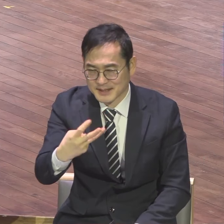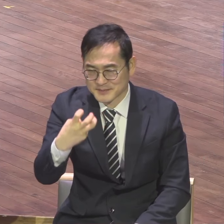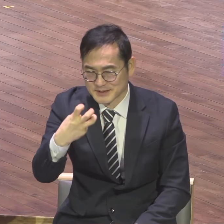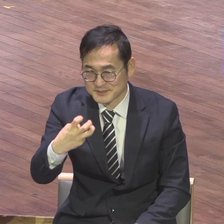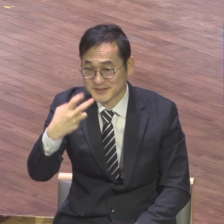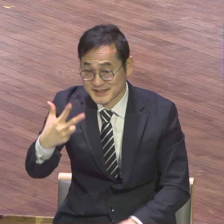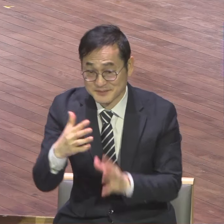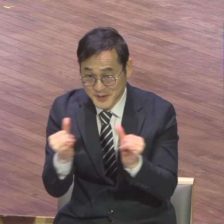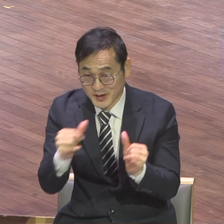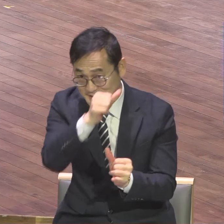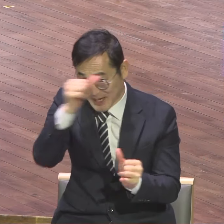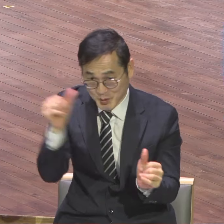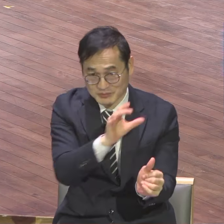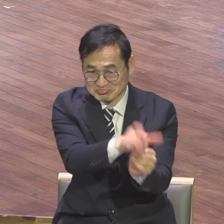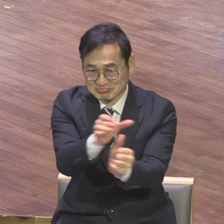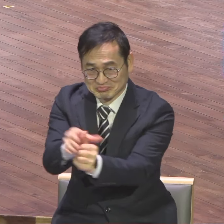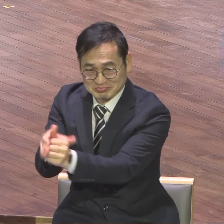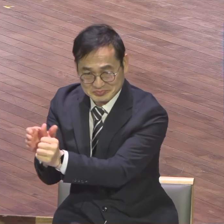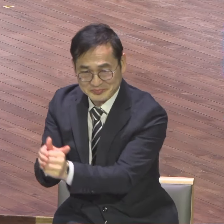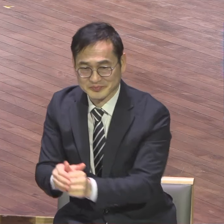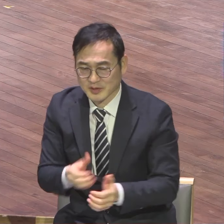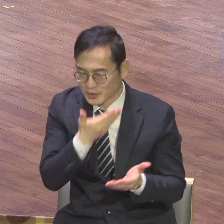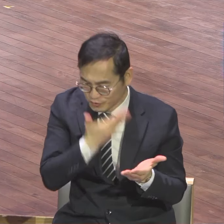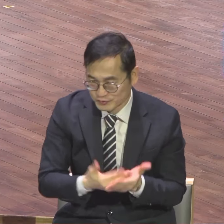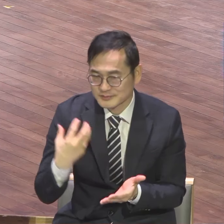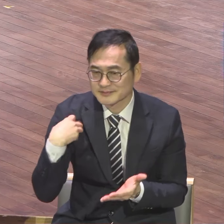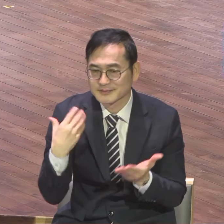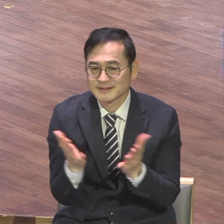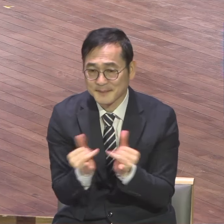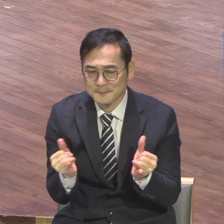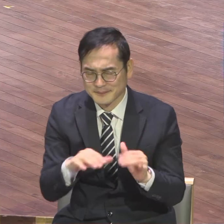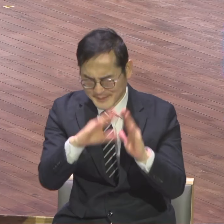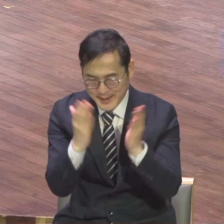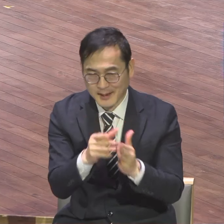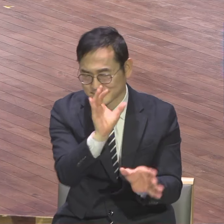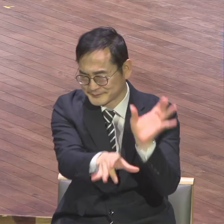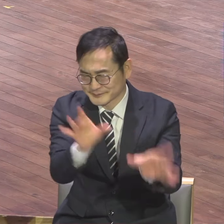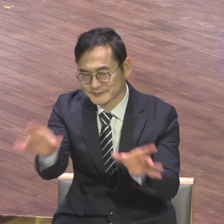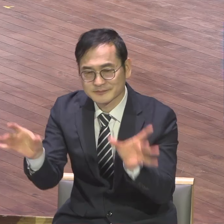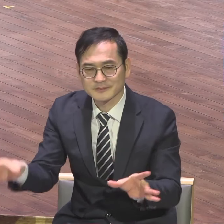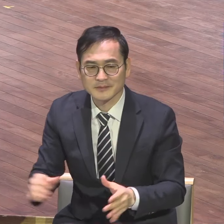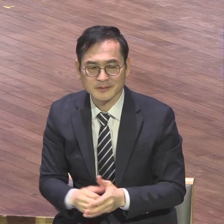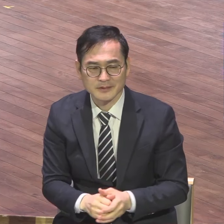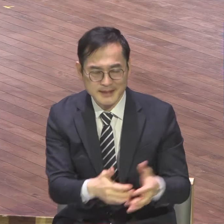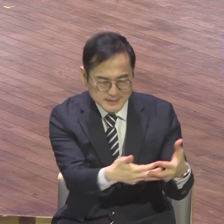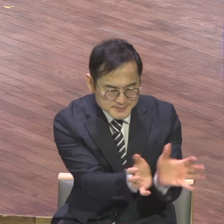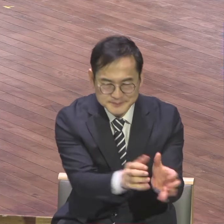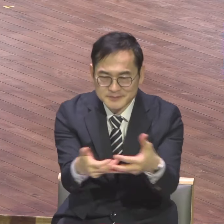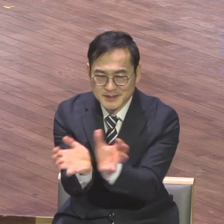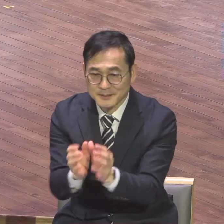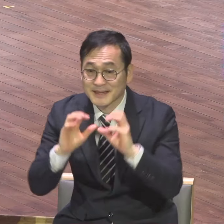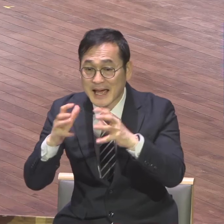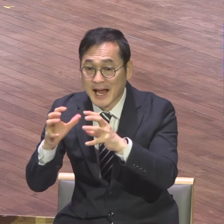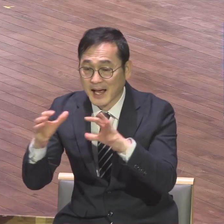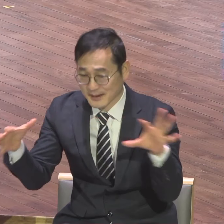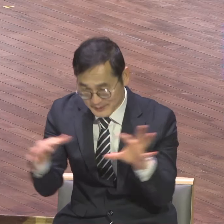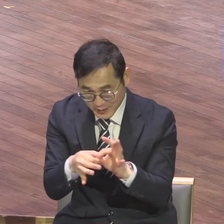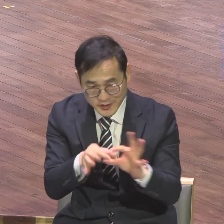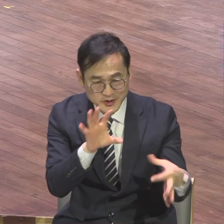세우고 전 중직자 전, 이 성도 전 그야말로 이 청년들, 랩노들까지 전부